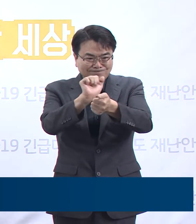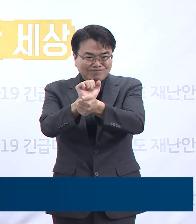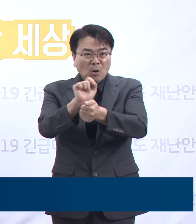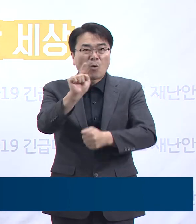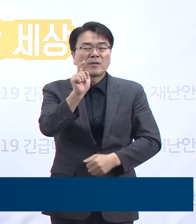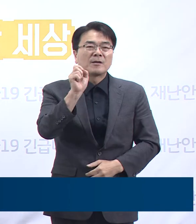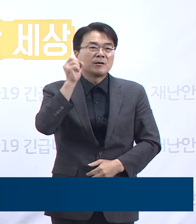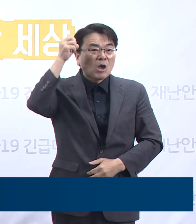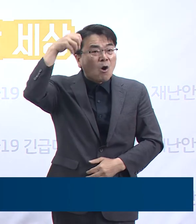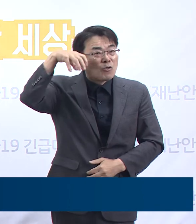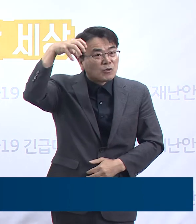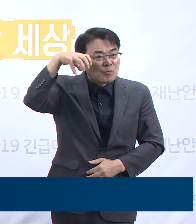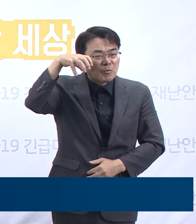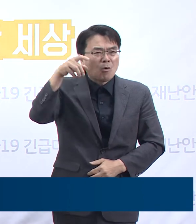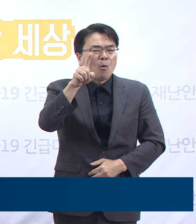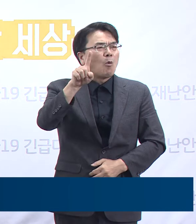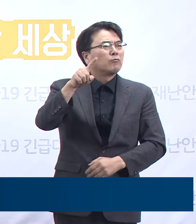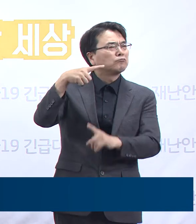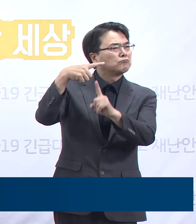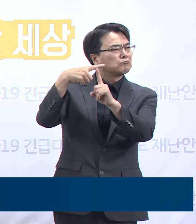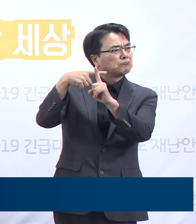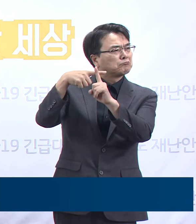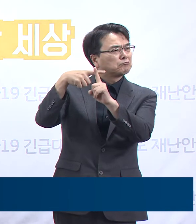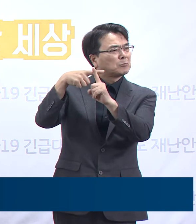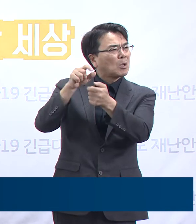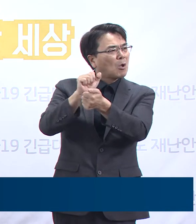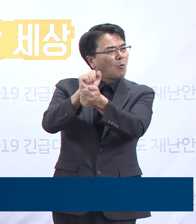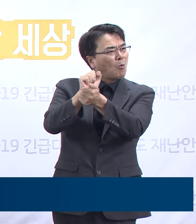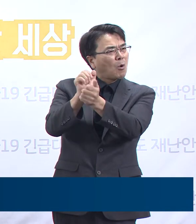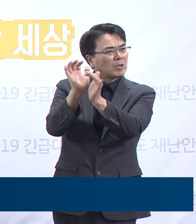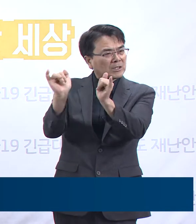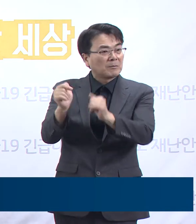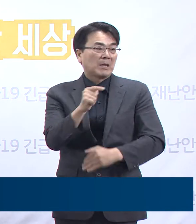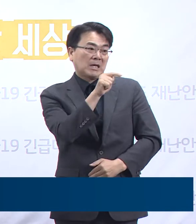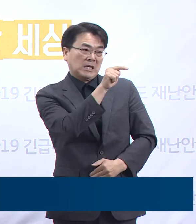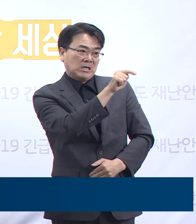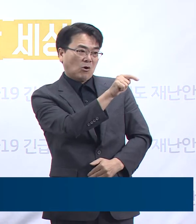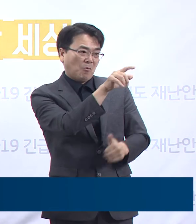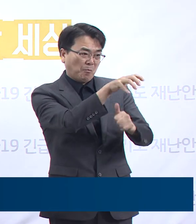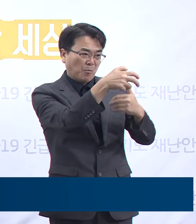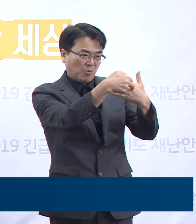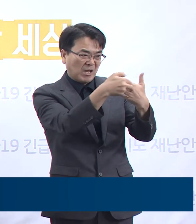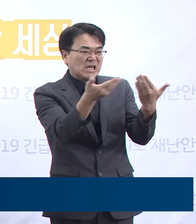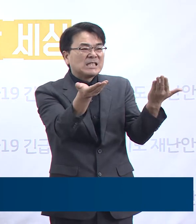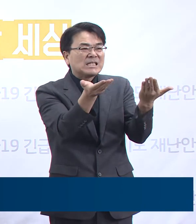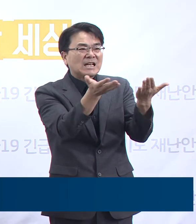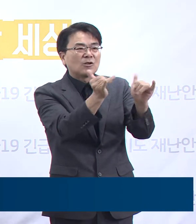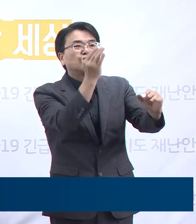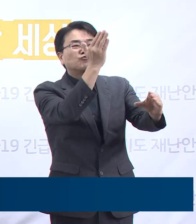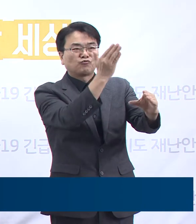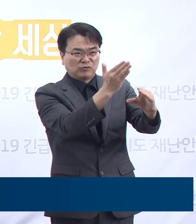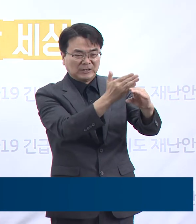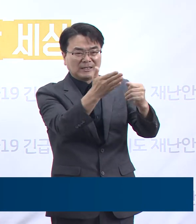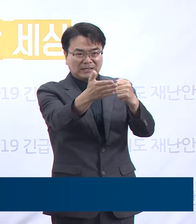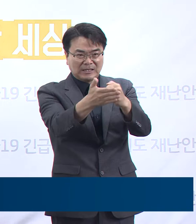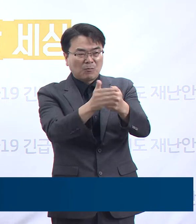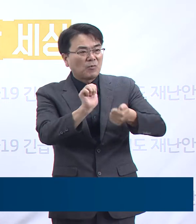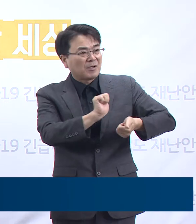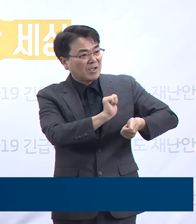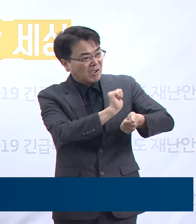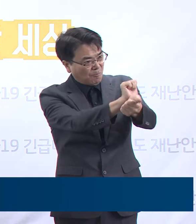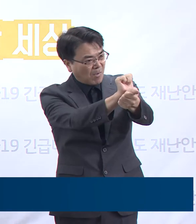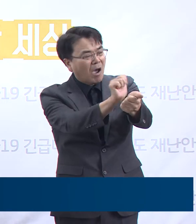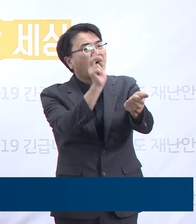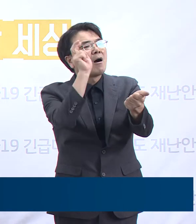영등포구 소재의 모 교회 관련 확진자가 해당 요양원의 요양보호사로 근무한 것이 확인되었고